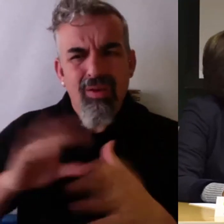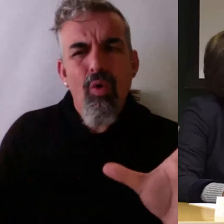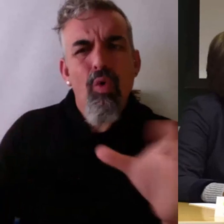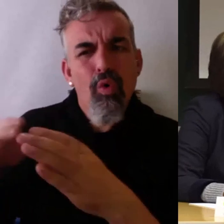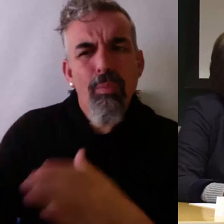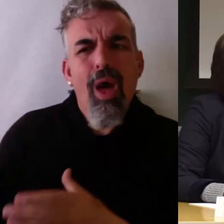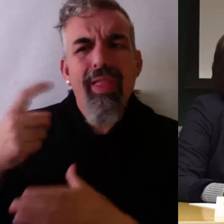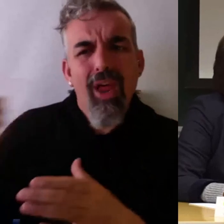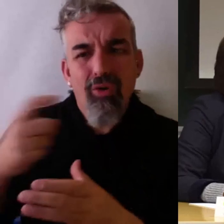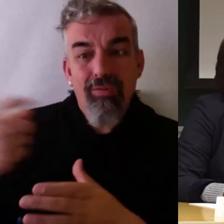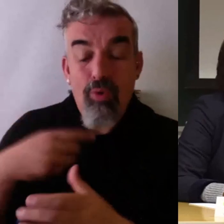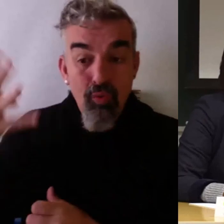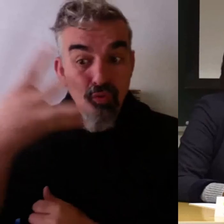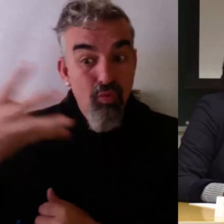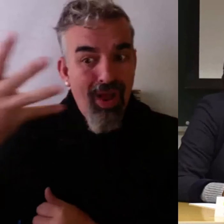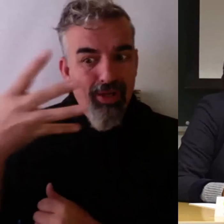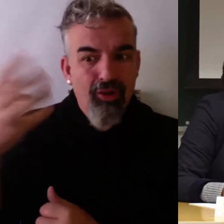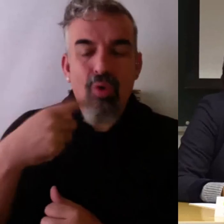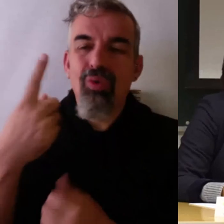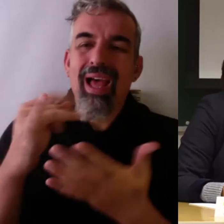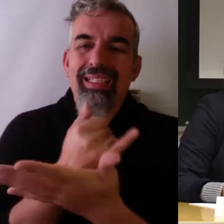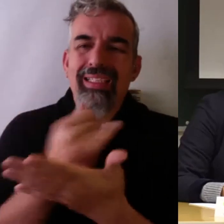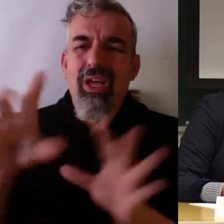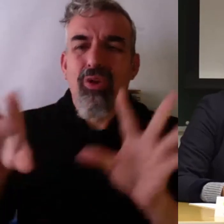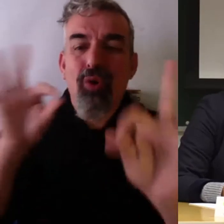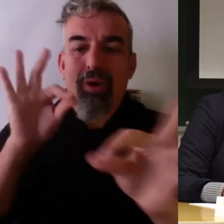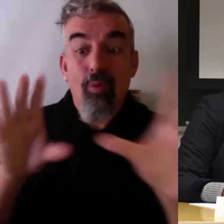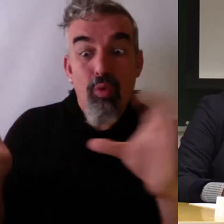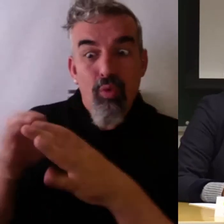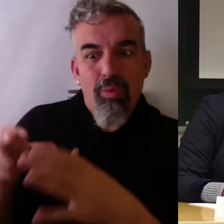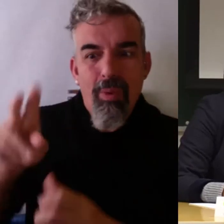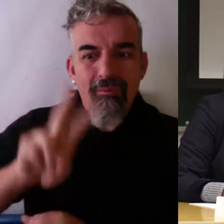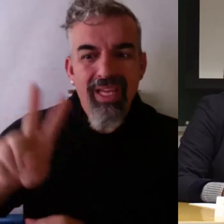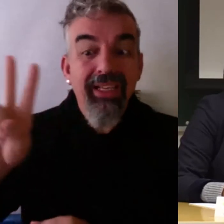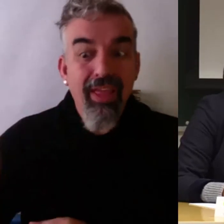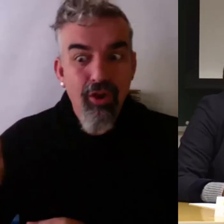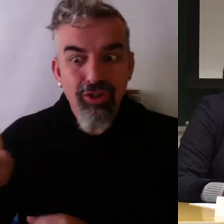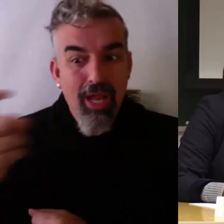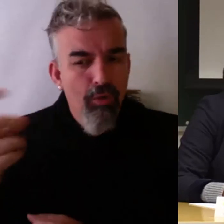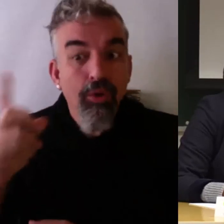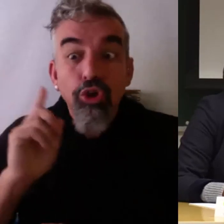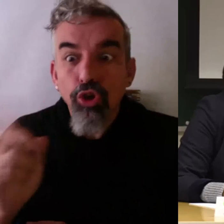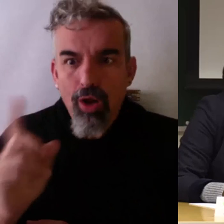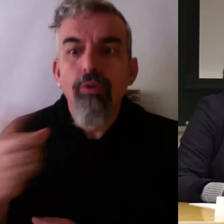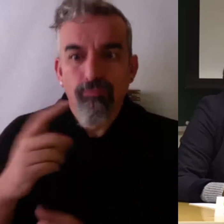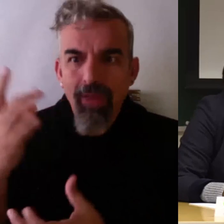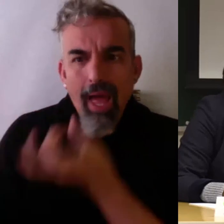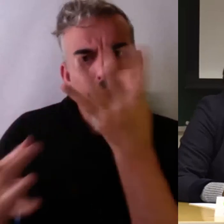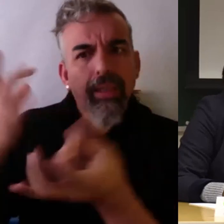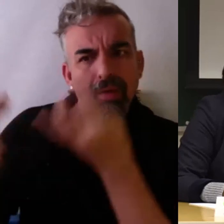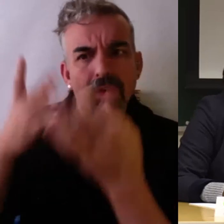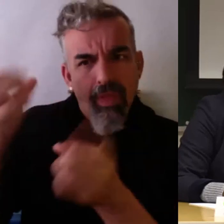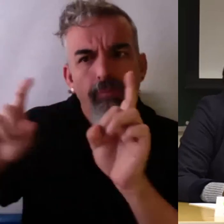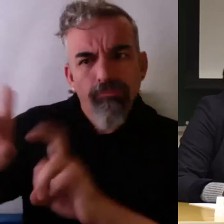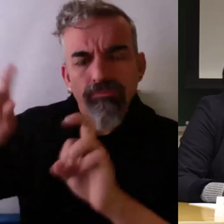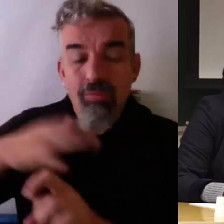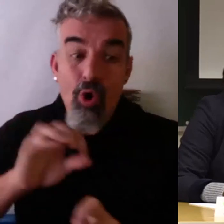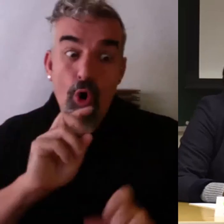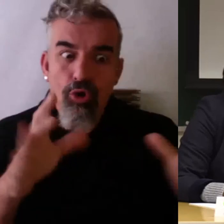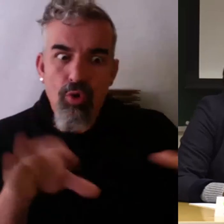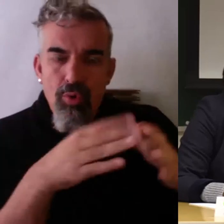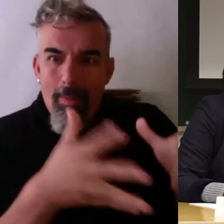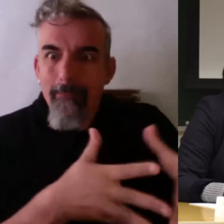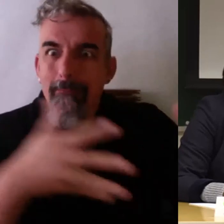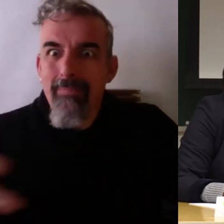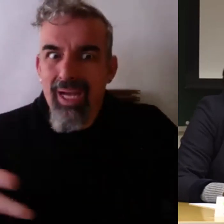de tener un grupo de cuarto de una adaptativa que son 22 y con ellos hago muchas más cosas y con los otros que son muchos más, pues hago menos porque no me da la